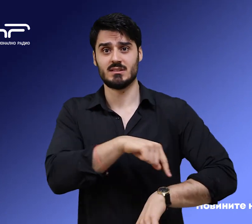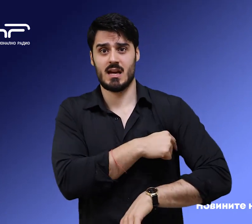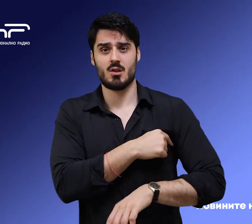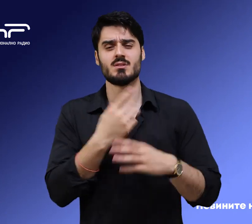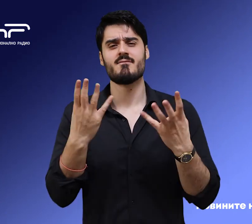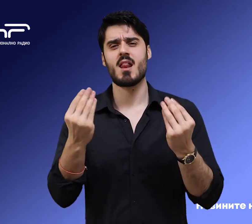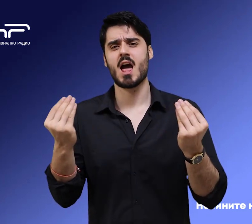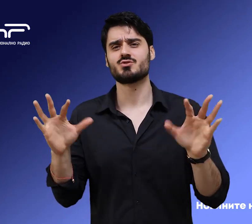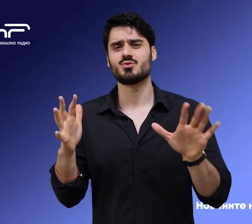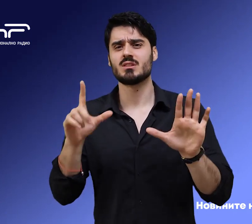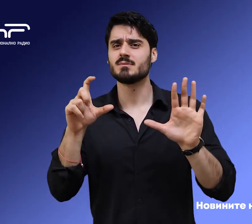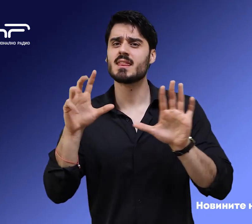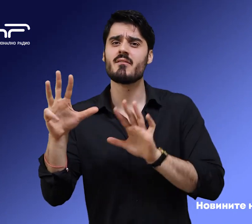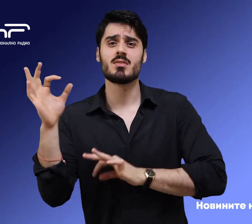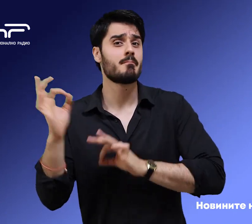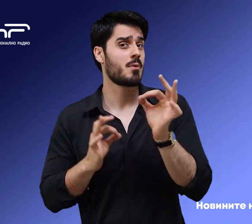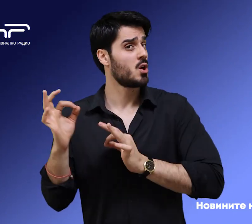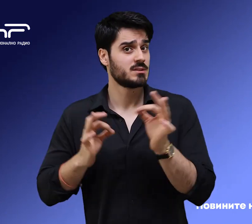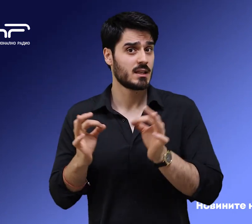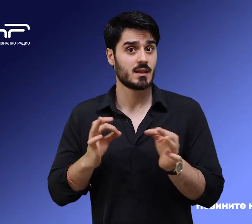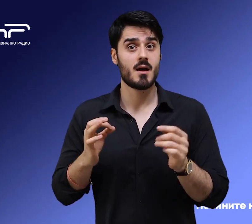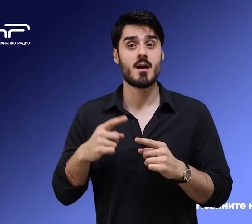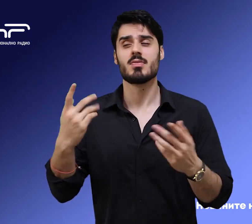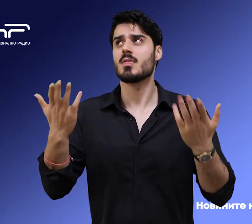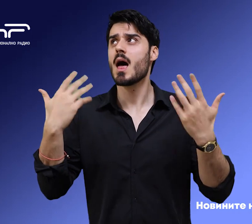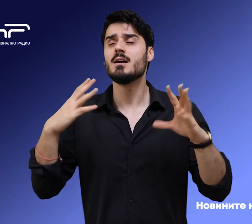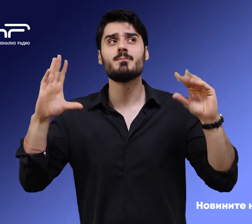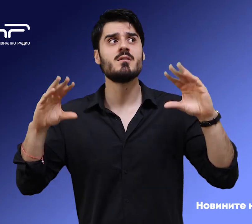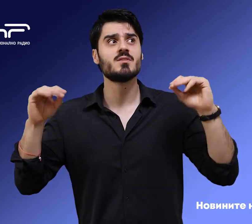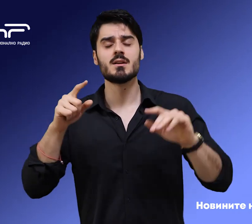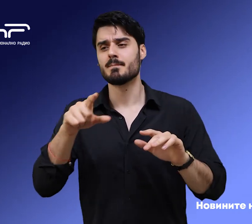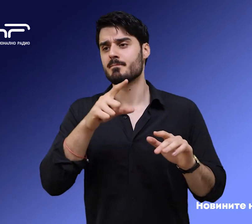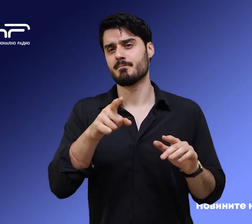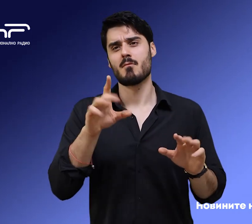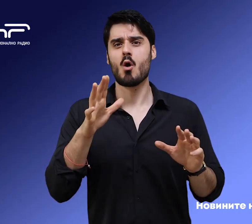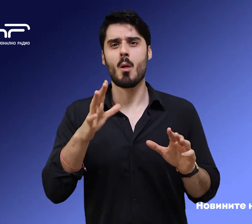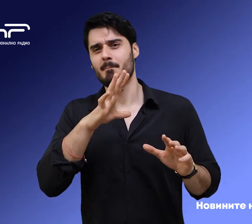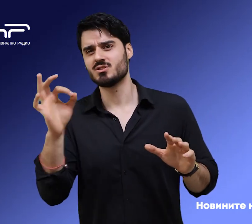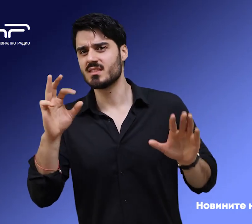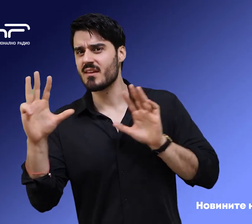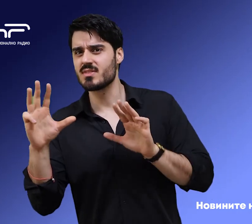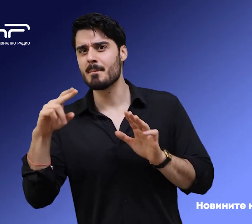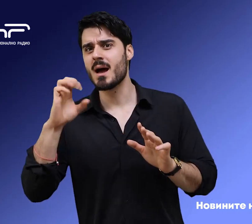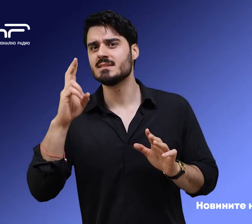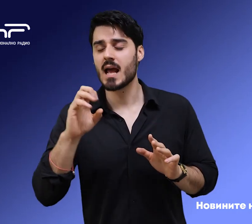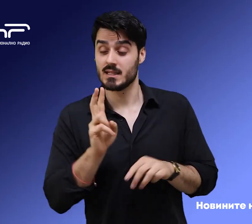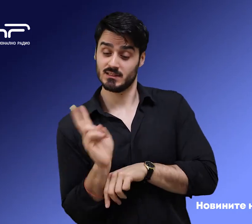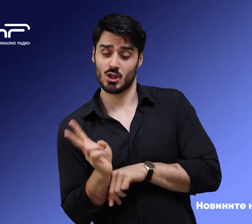влажност на въздуха е 79%, а атмосферното налягане е 952 хектопаскала. След обяд ще бъде